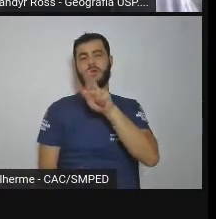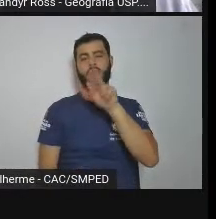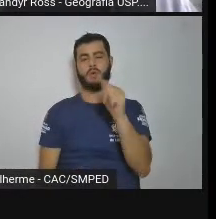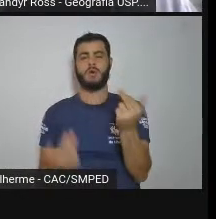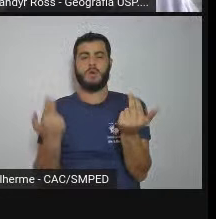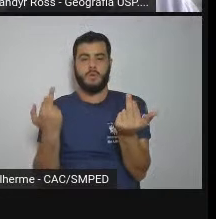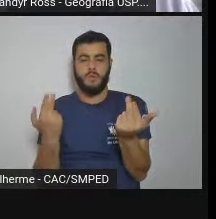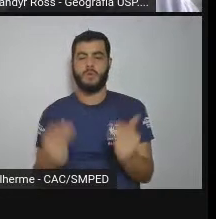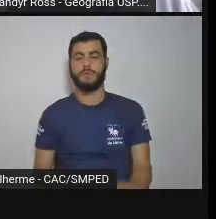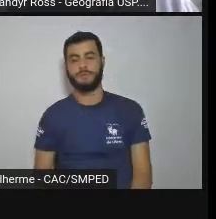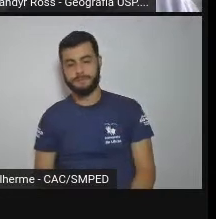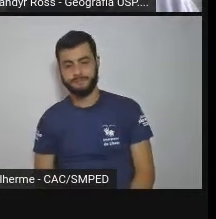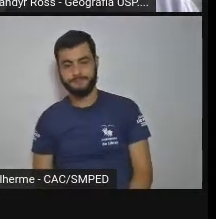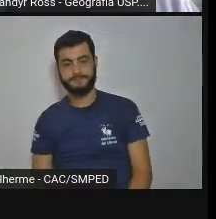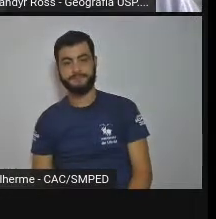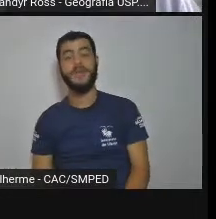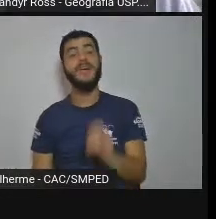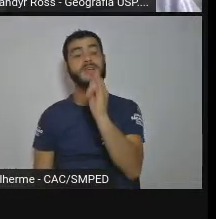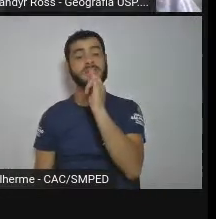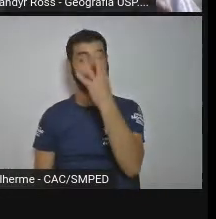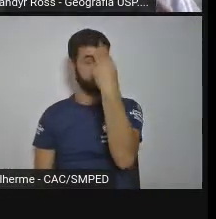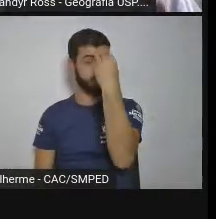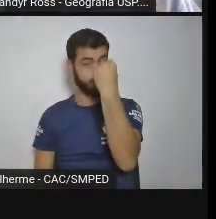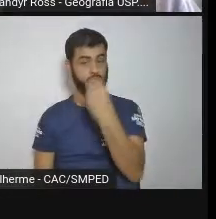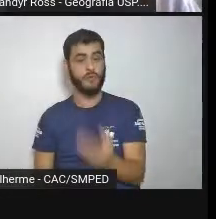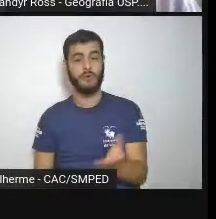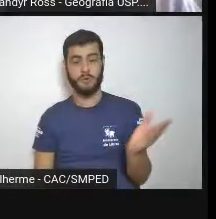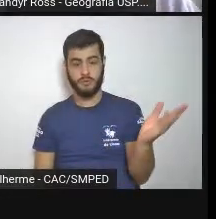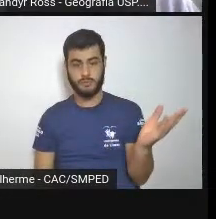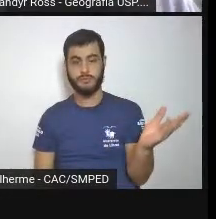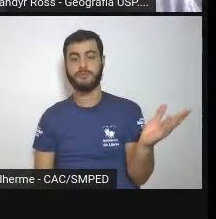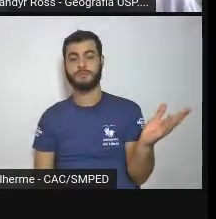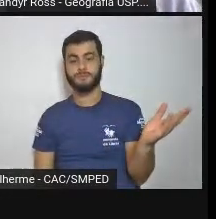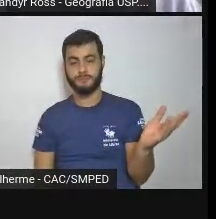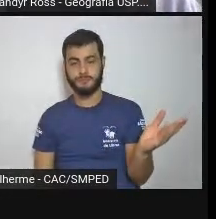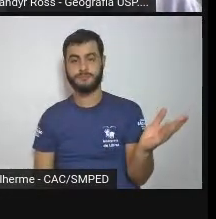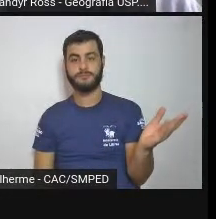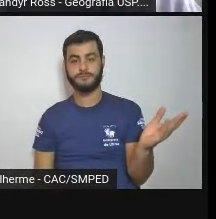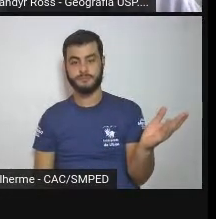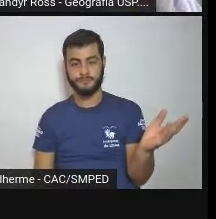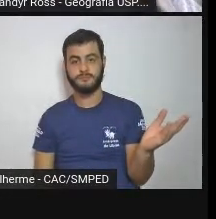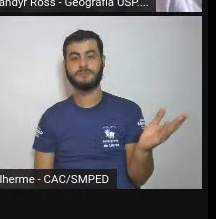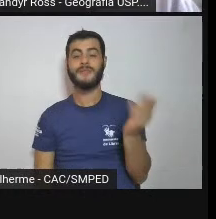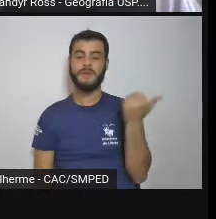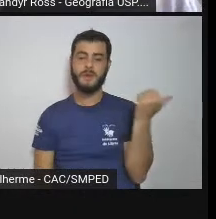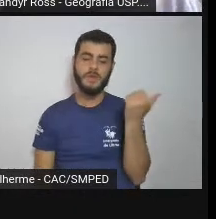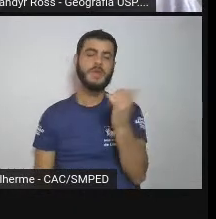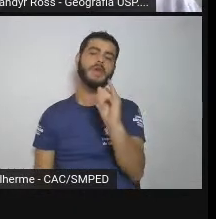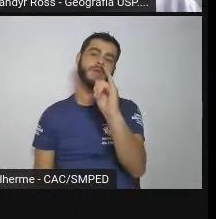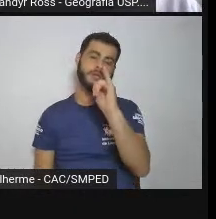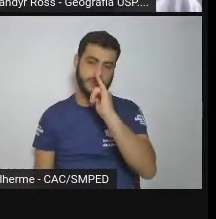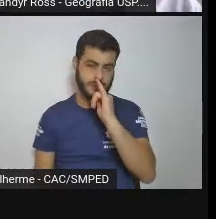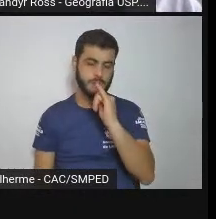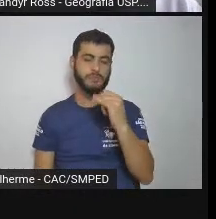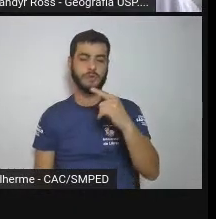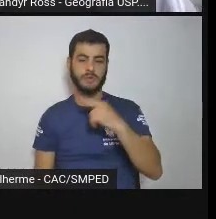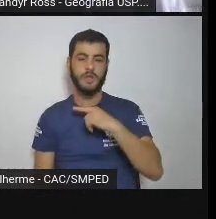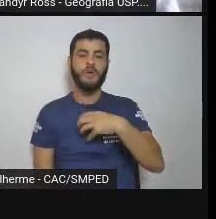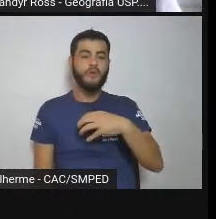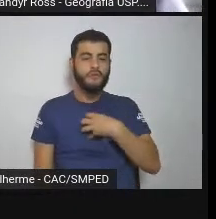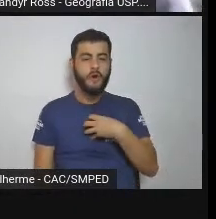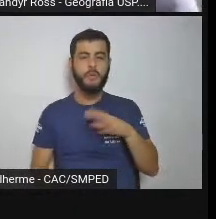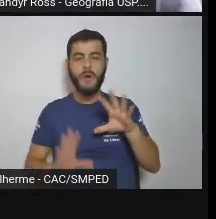as serras são desse tipo, tem essa característica montanhosa de vertentes inclinadas, murros